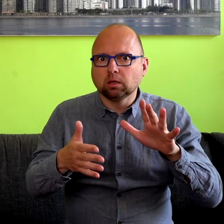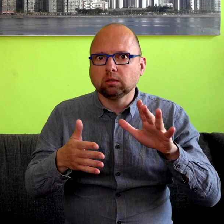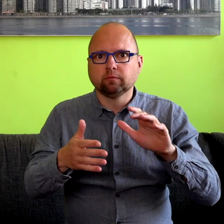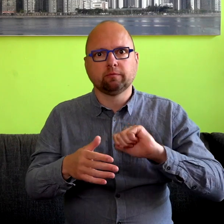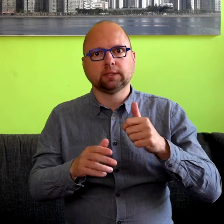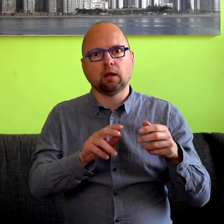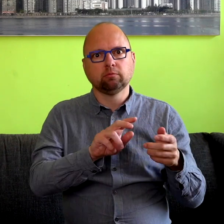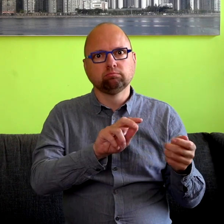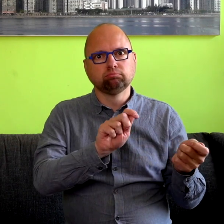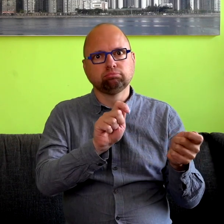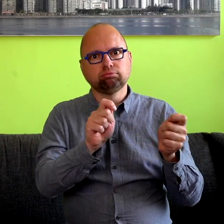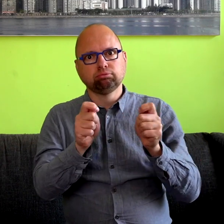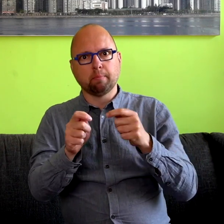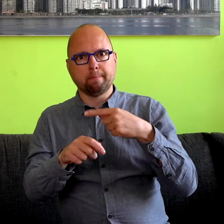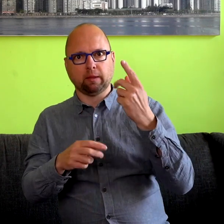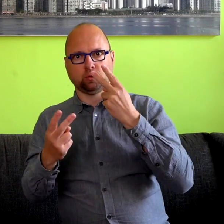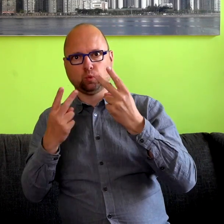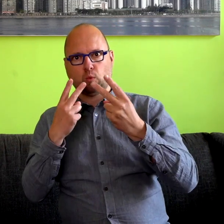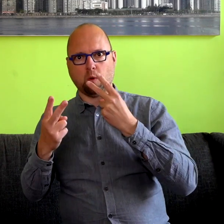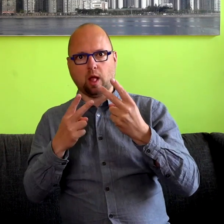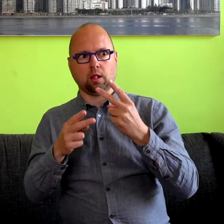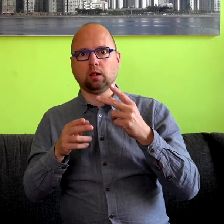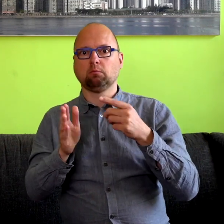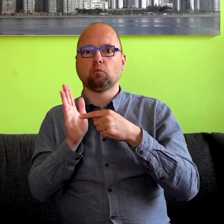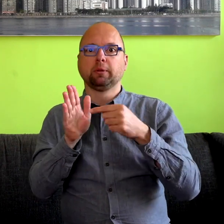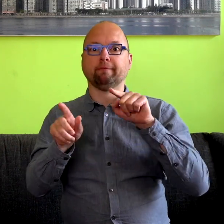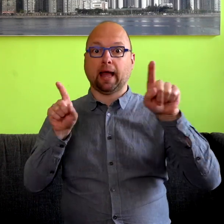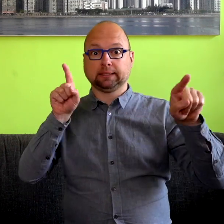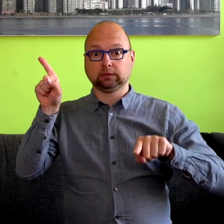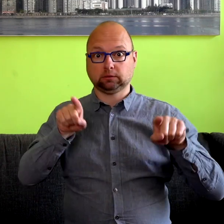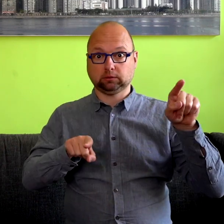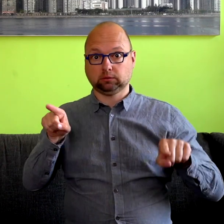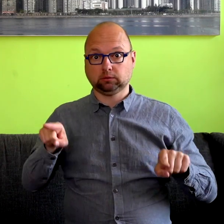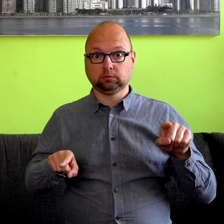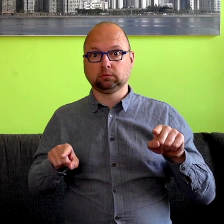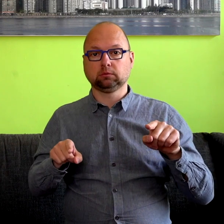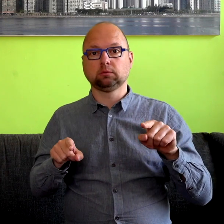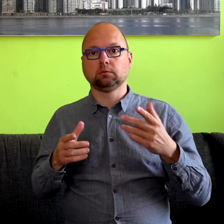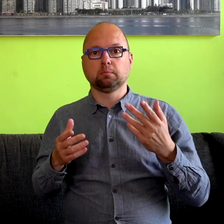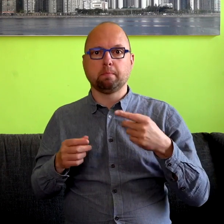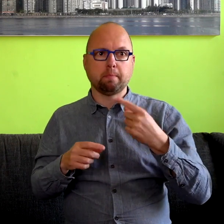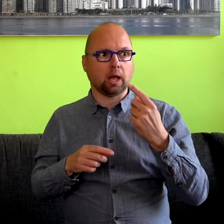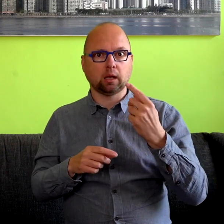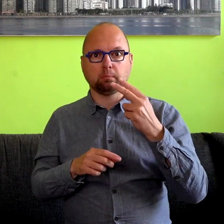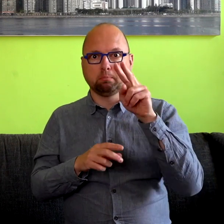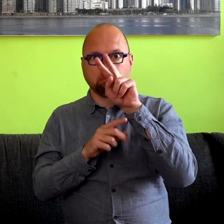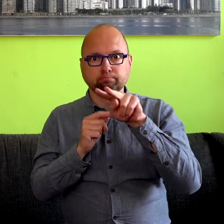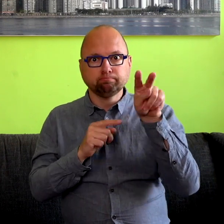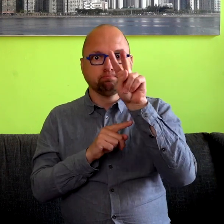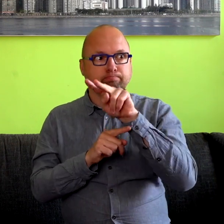communiceren. We wijzen meer, bijvoorbeeld. We gebruiken onze blikrichting duidelijker. We beelden